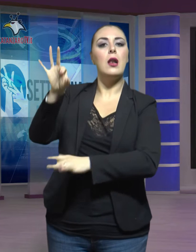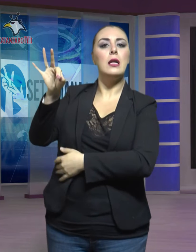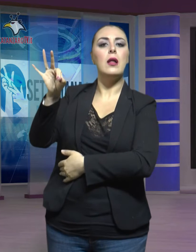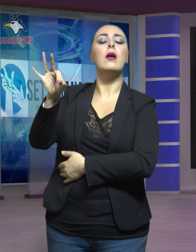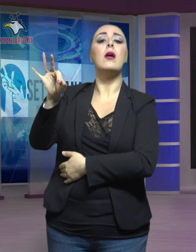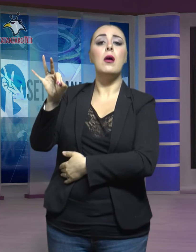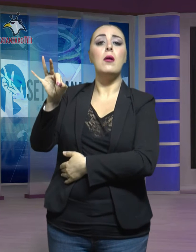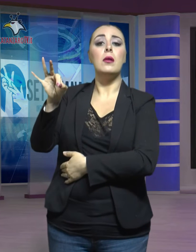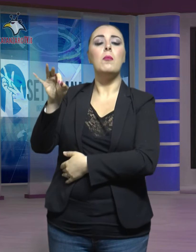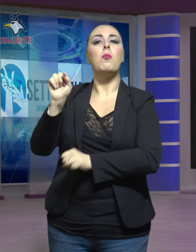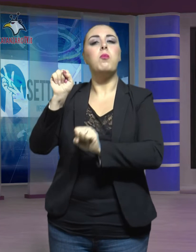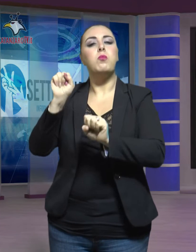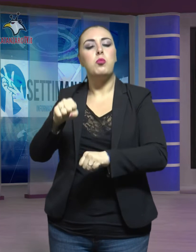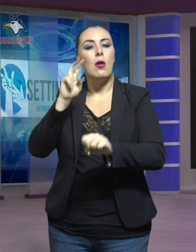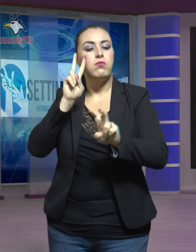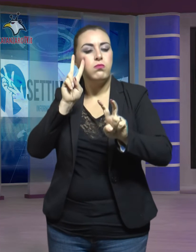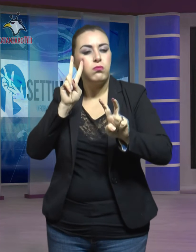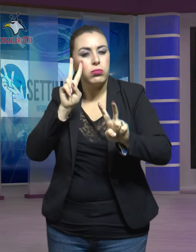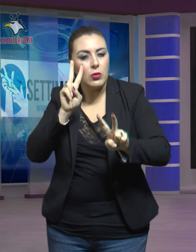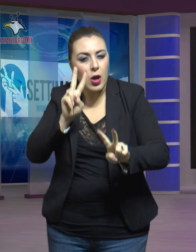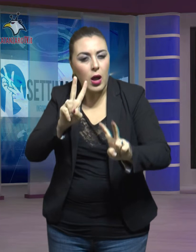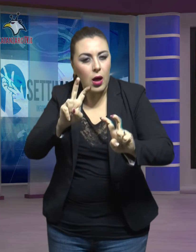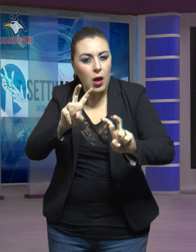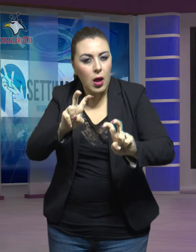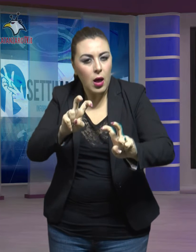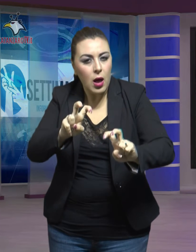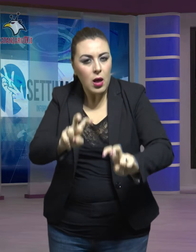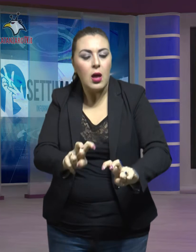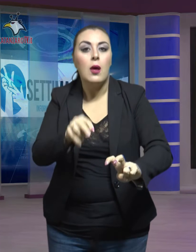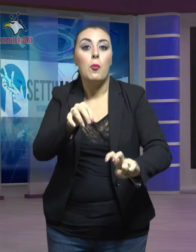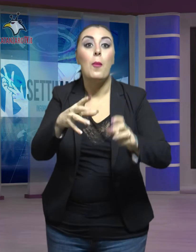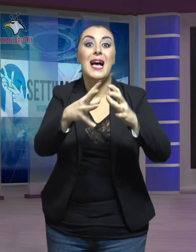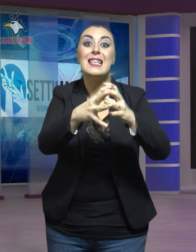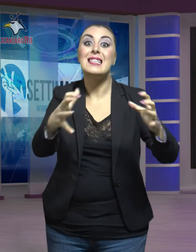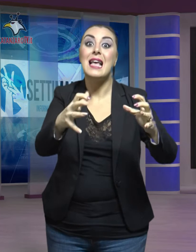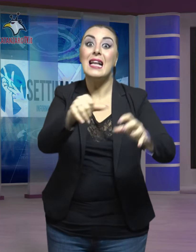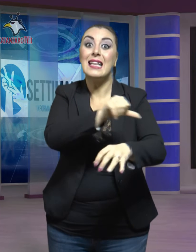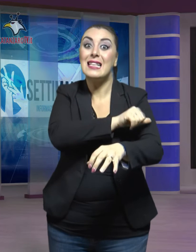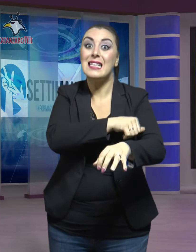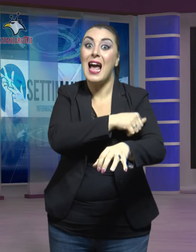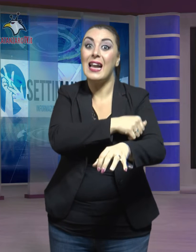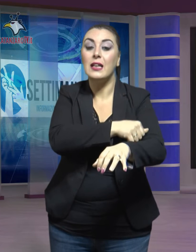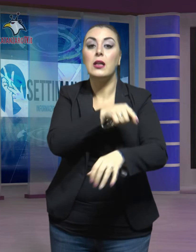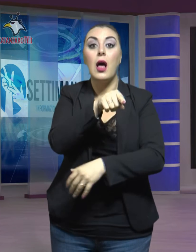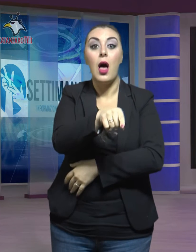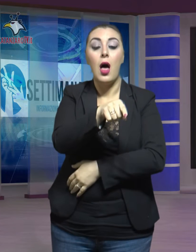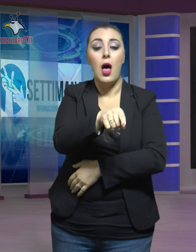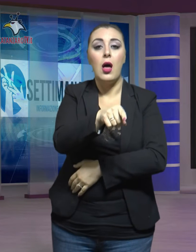per poter verificare se nella stessa azienda interessata dall'operazione